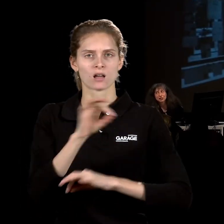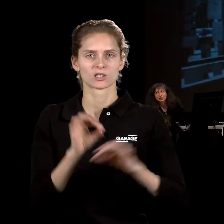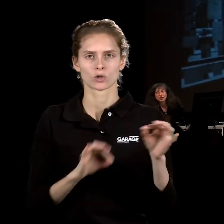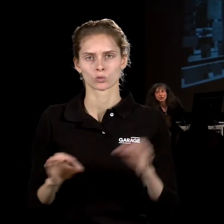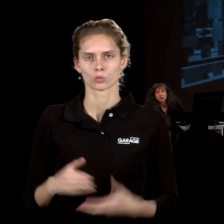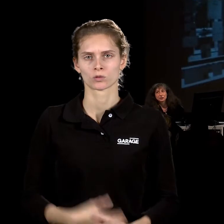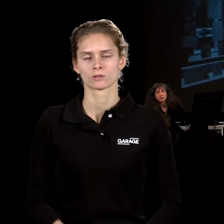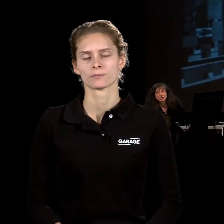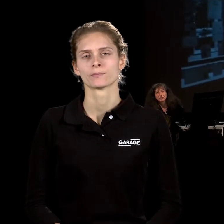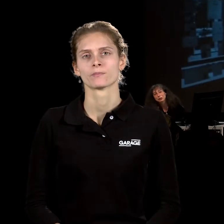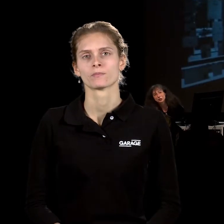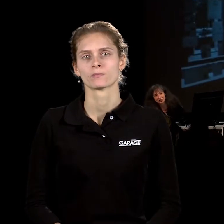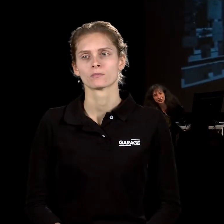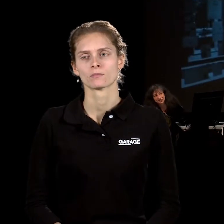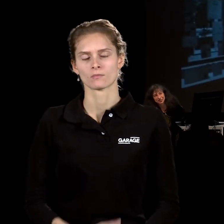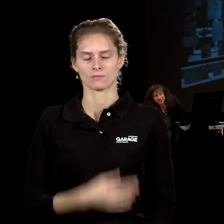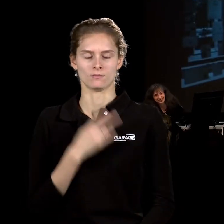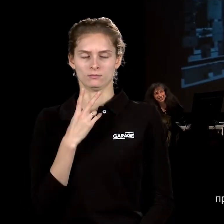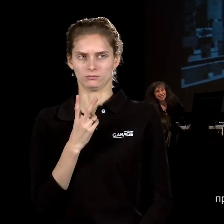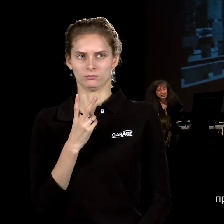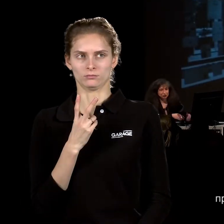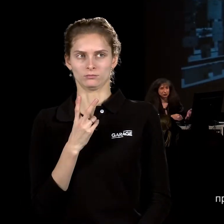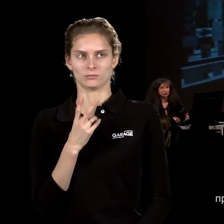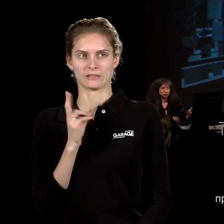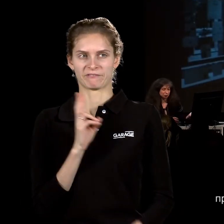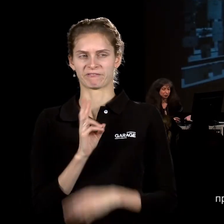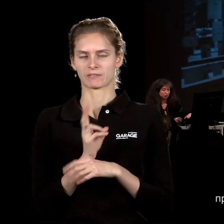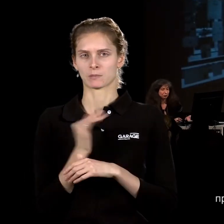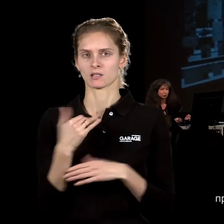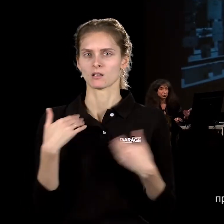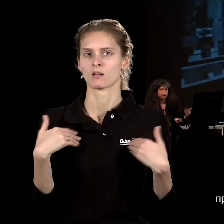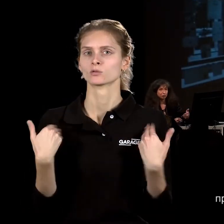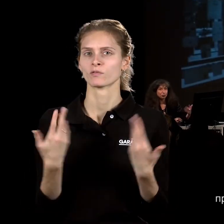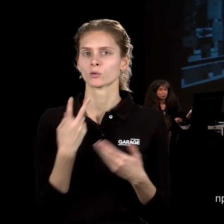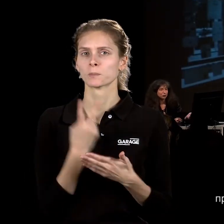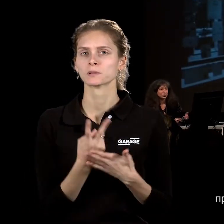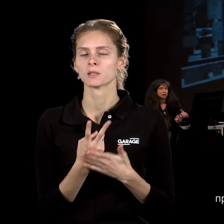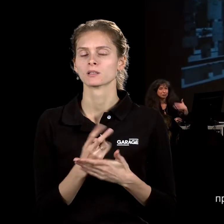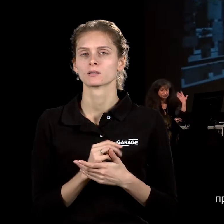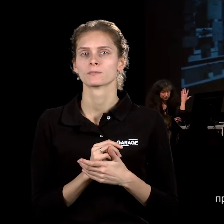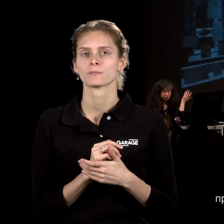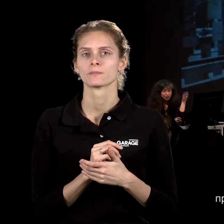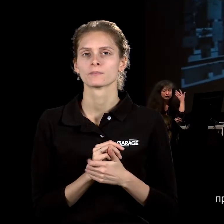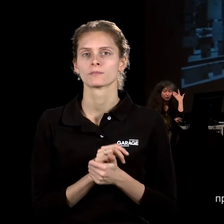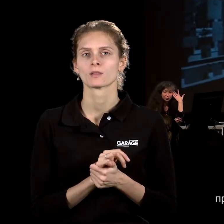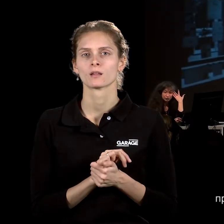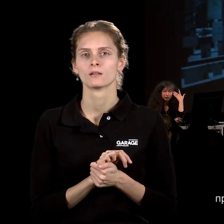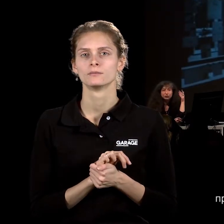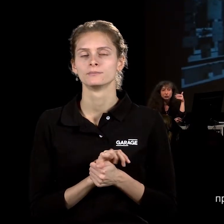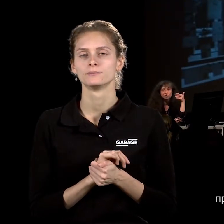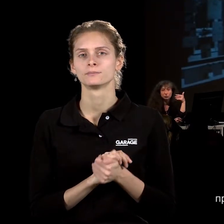выбивающих из колеи. И вот эта история про современную архитектуру, про модернизм,